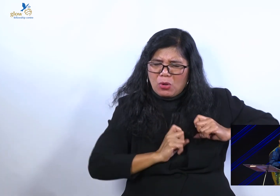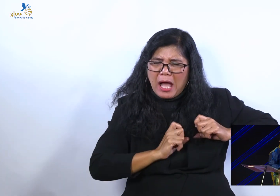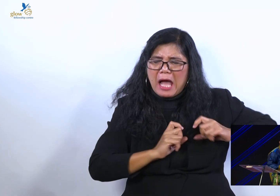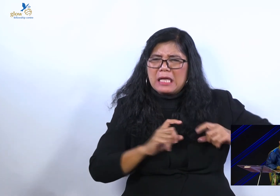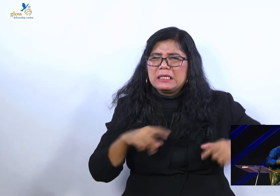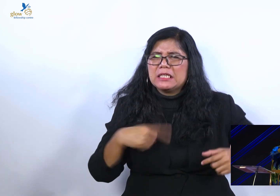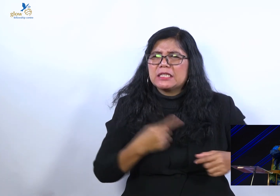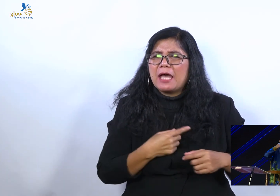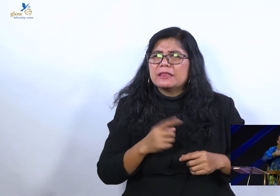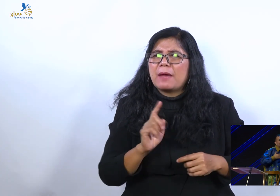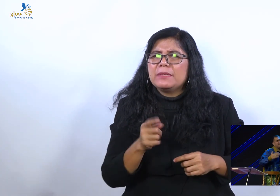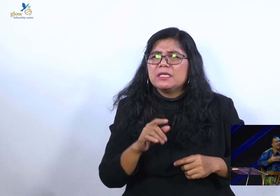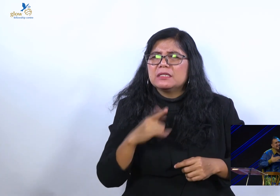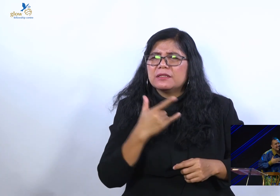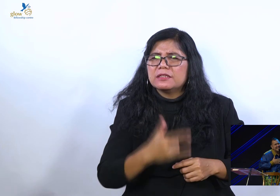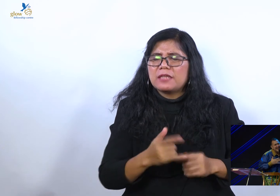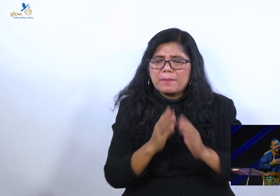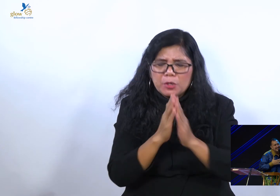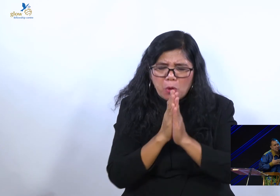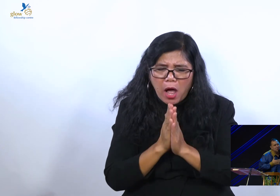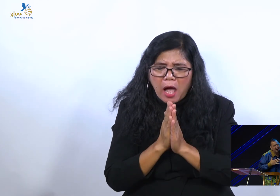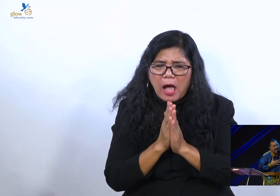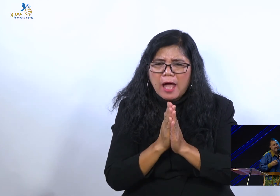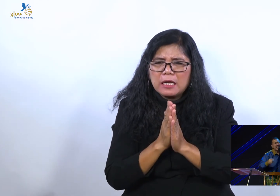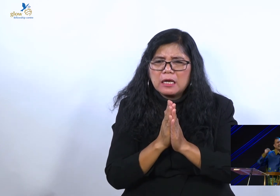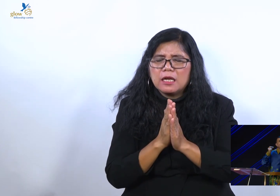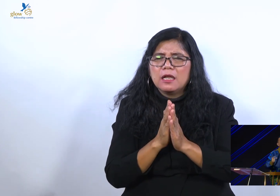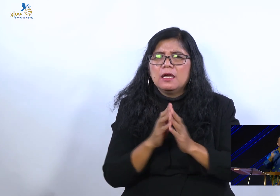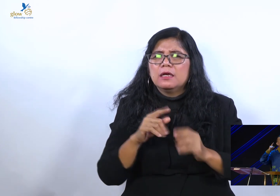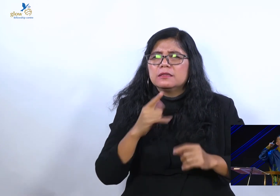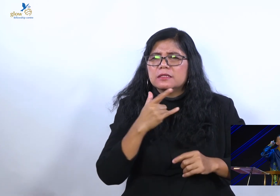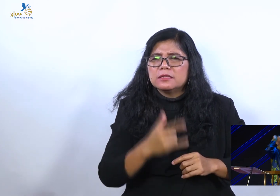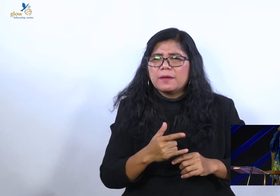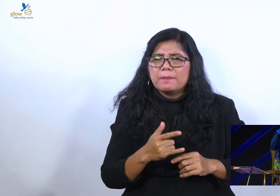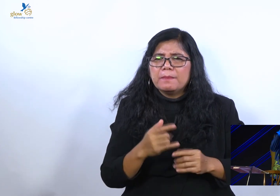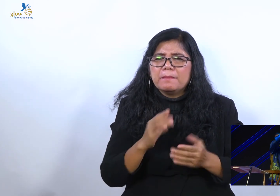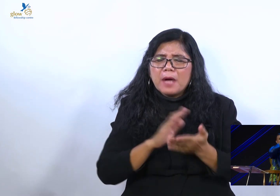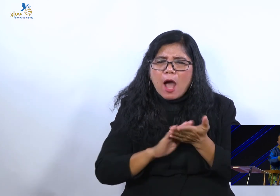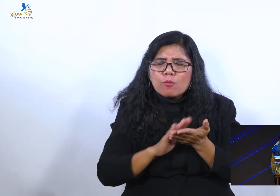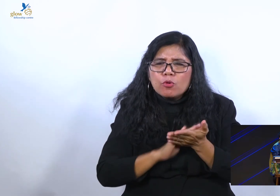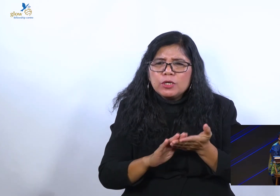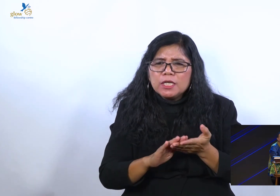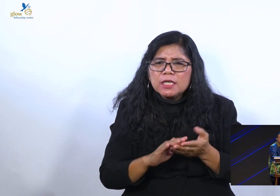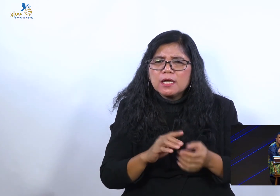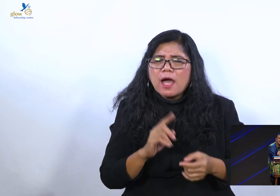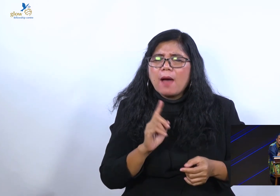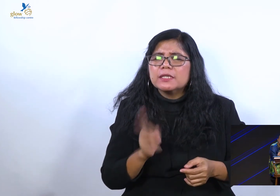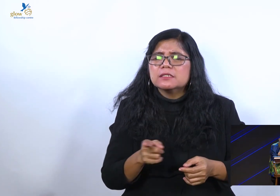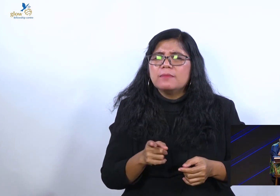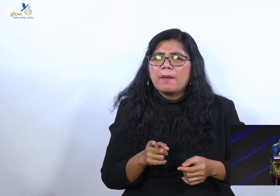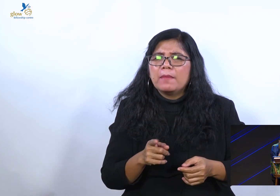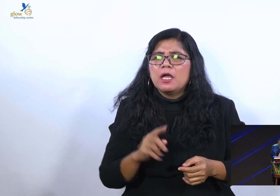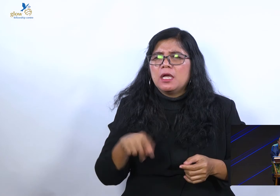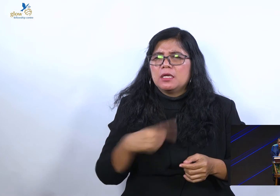doakan. Kenapa? Karena kita mengerti isi hatinya Tuhan. Kita terdorong untuk menyenangkan hati Tuhan senantiasa.